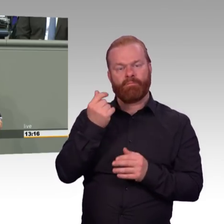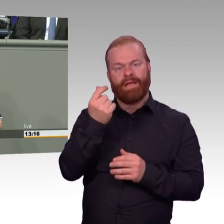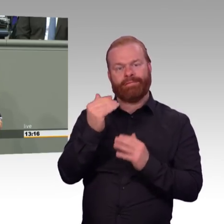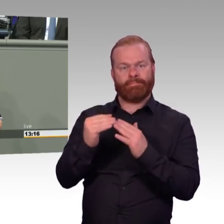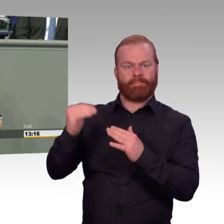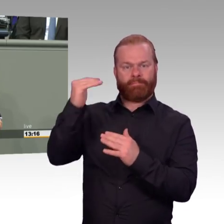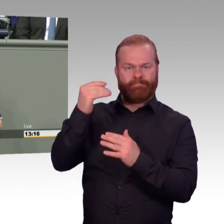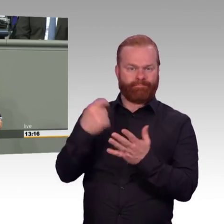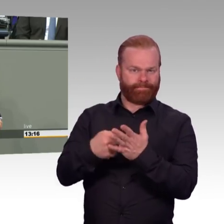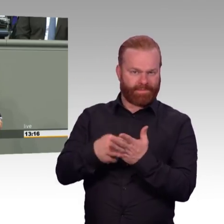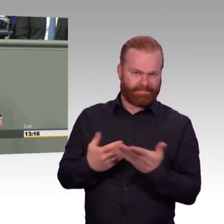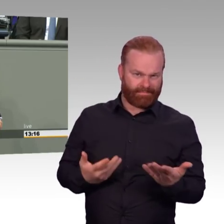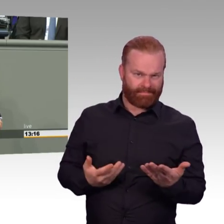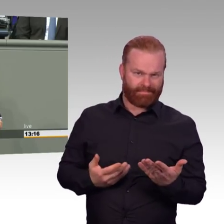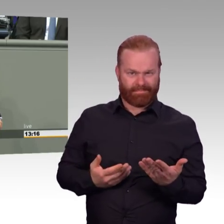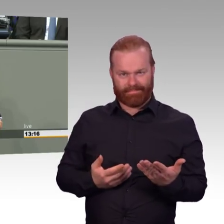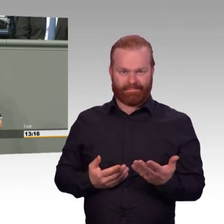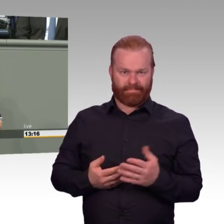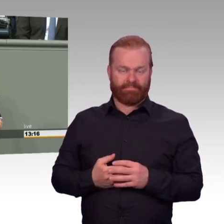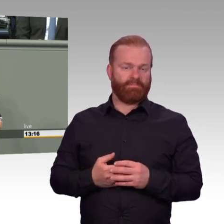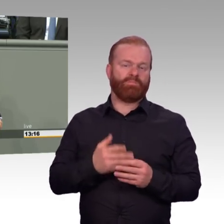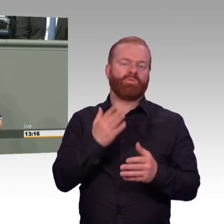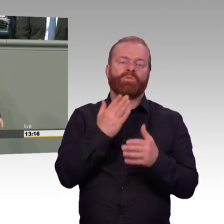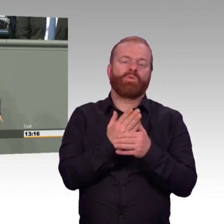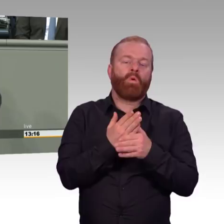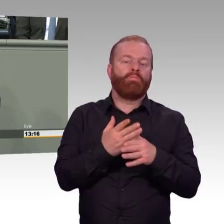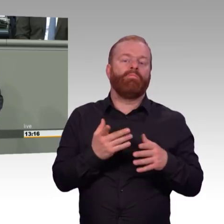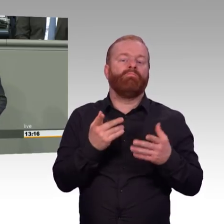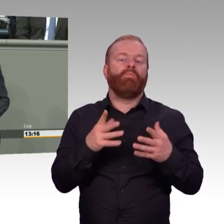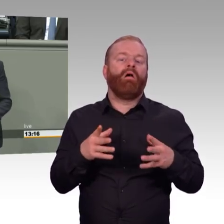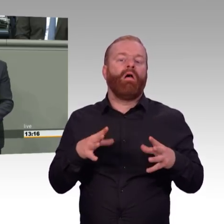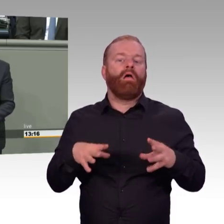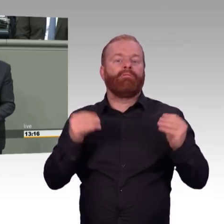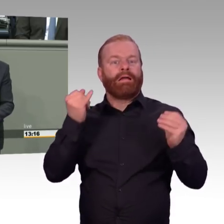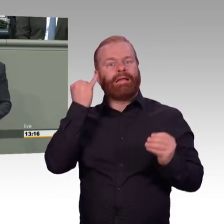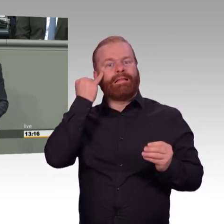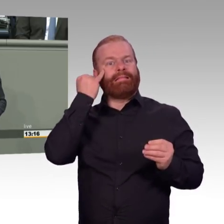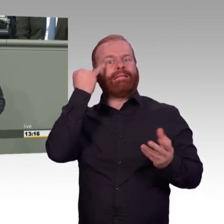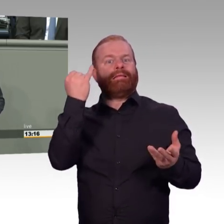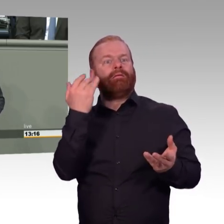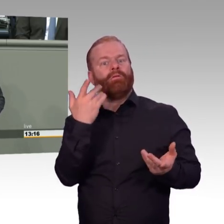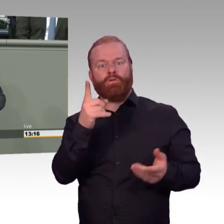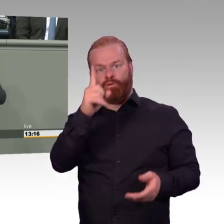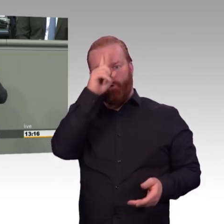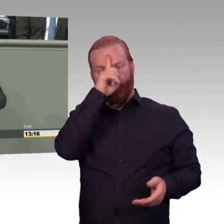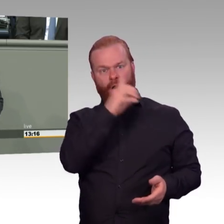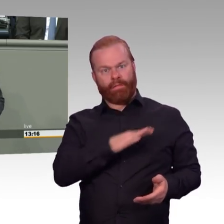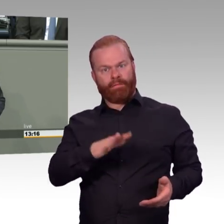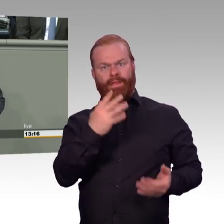versorgen. Die riesigen Lücken, die diese Stromerzeugung unweigerlich bringt, müssen die viel geschmähten Kohle- und Kernkraftwerke